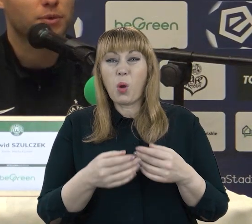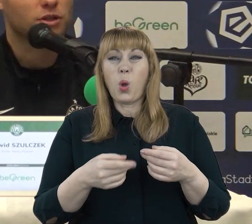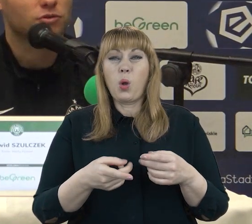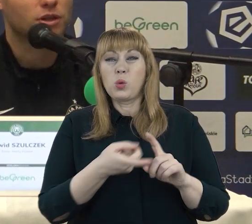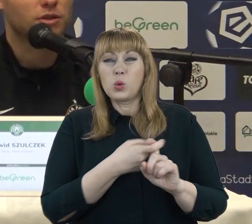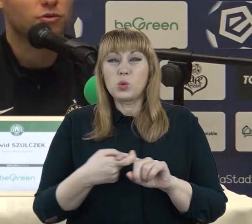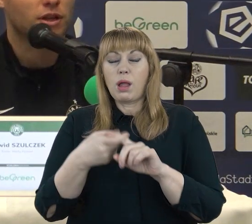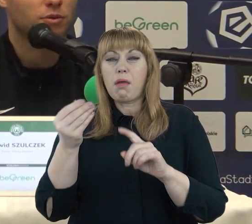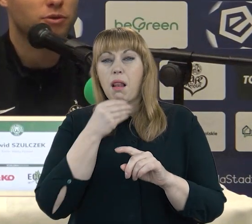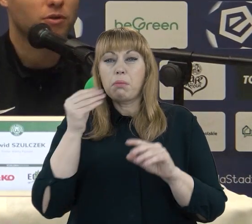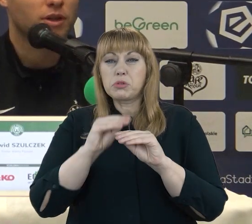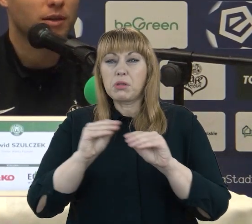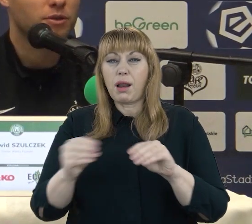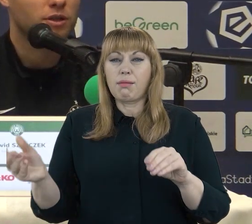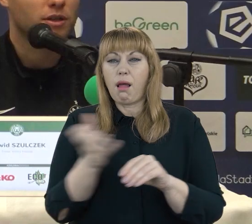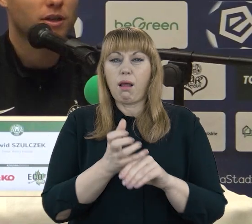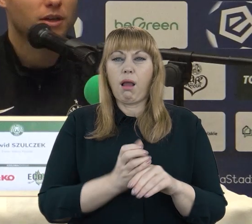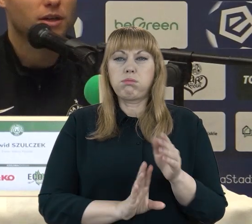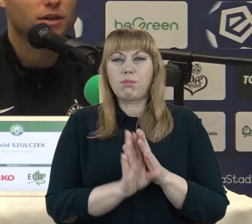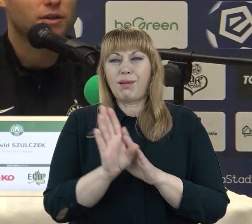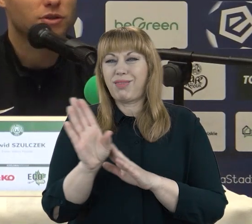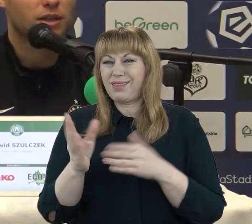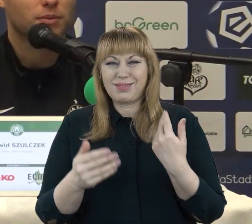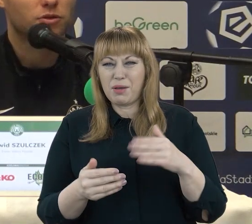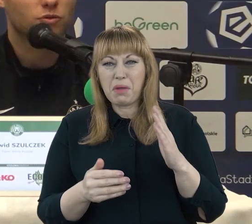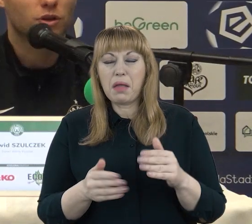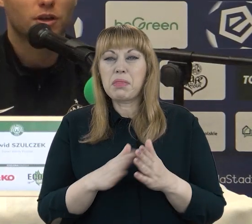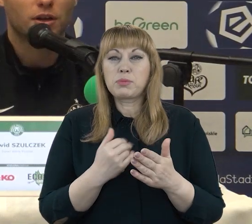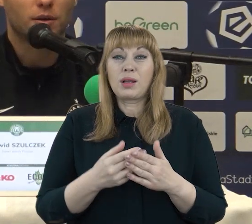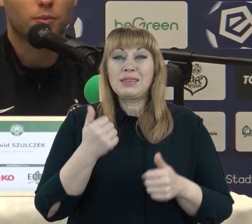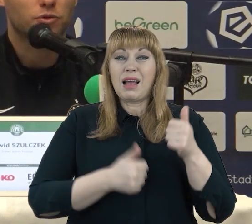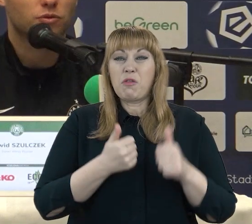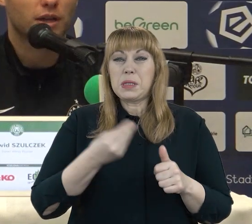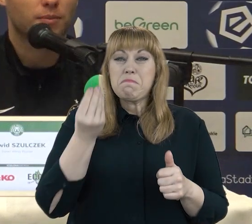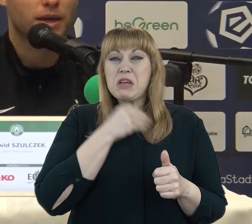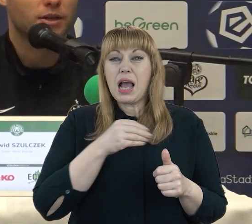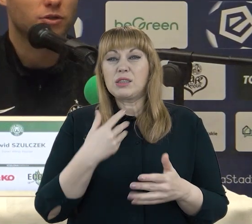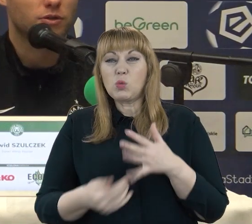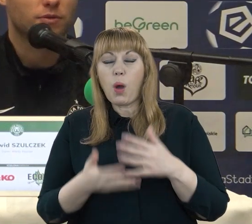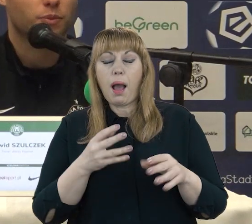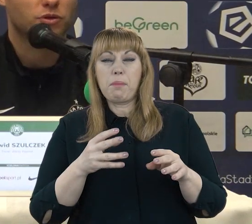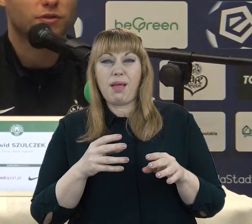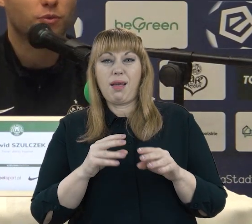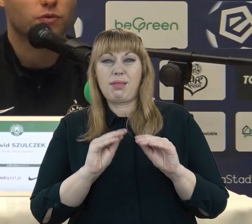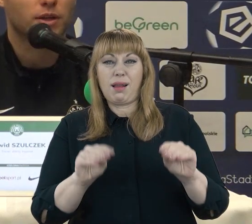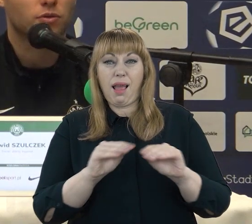pierwsza drużyna zatrudni najsłabszego i nagle będzie na ostatnim miejscu. Po prostu trener ma jakiś procent wpływu na to,